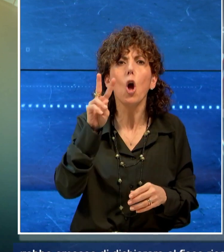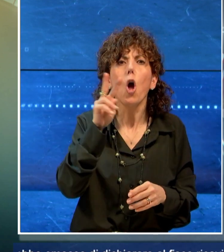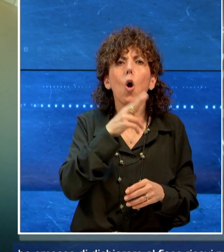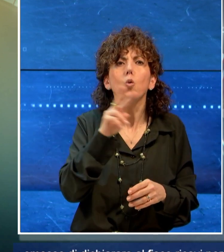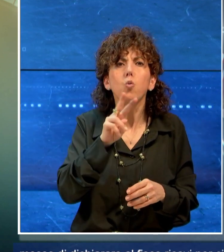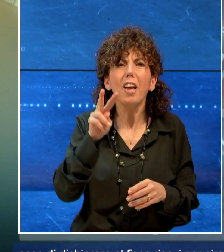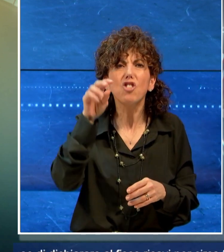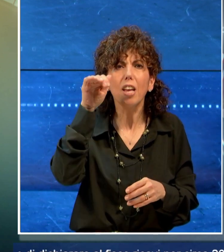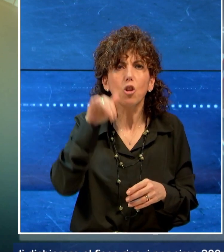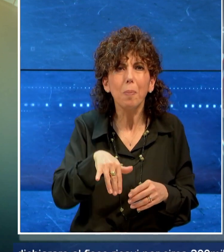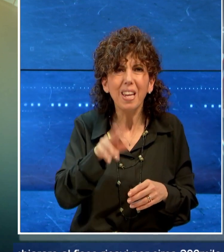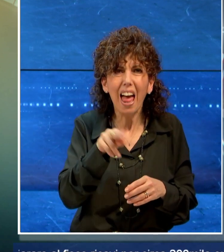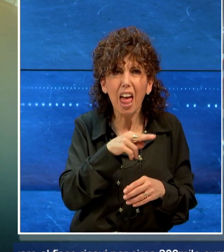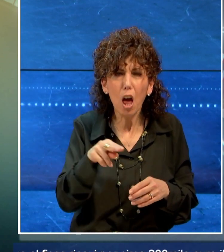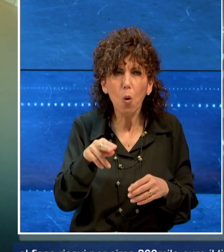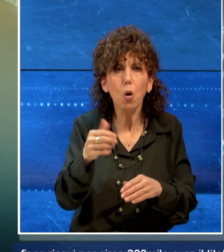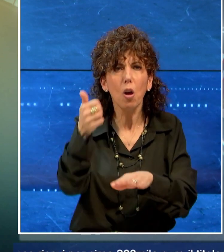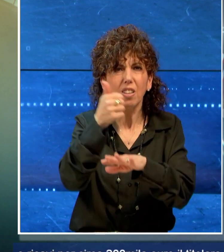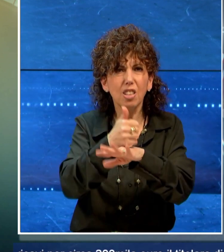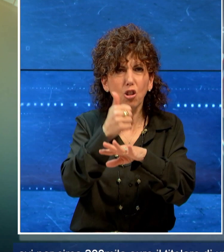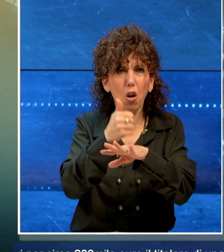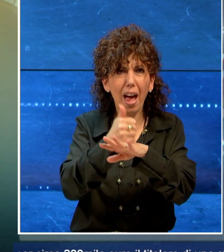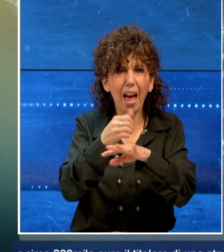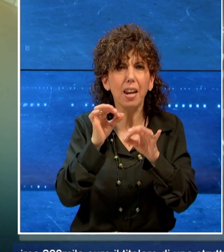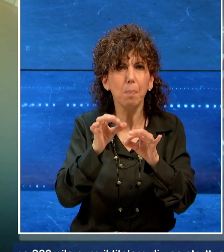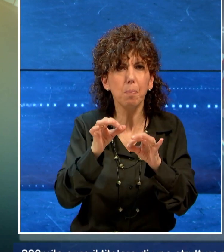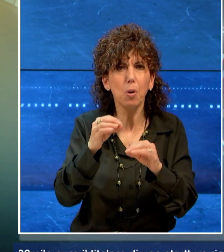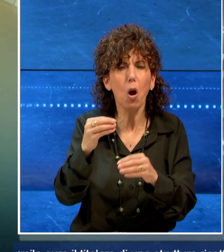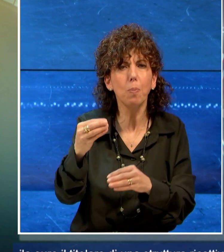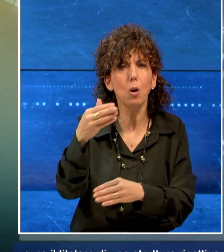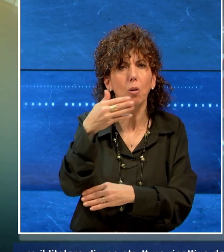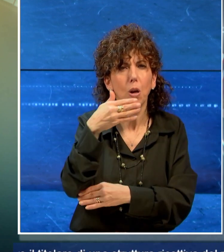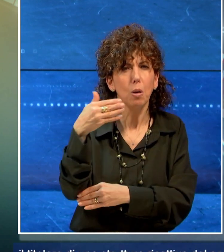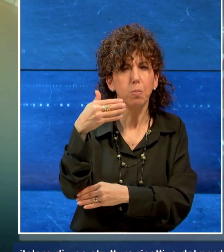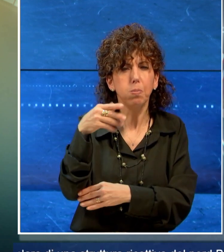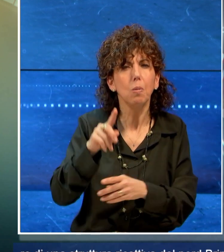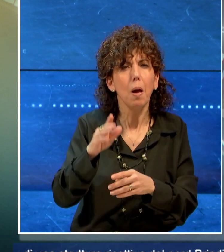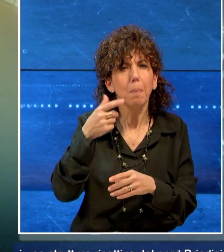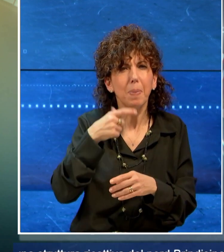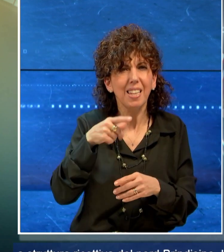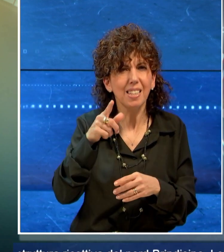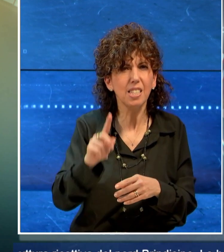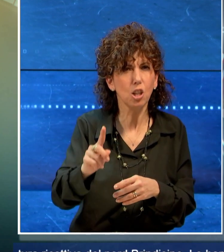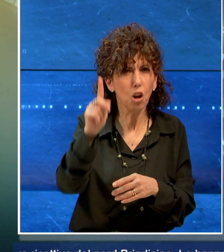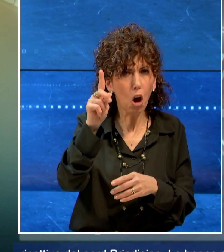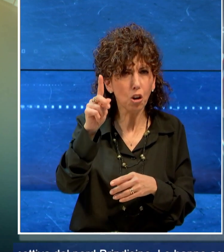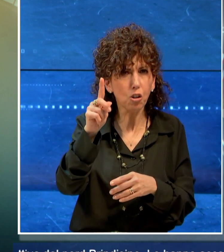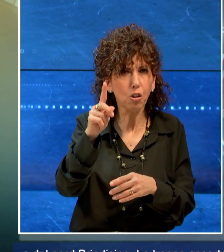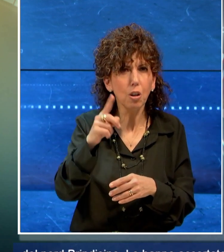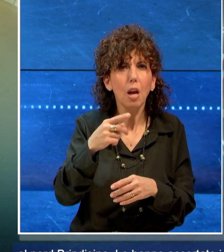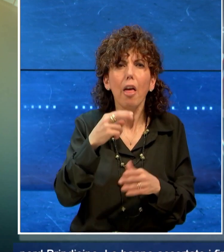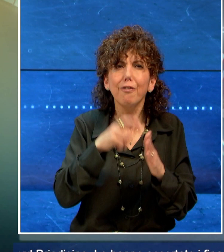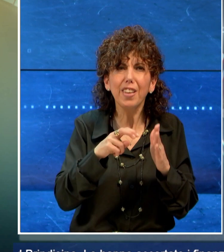il titolare di una struttura ricettiva del nord Brindisino lo hanno